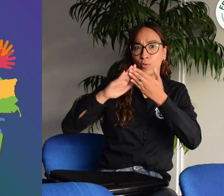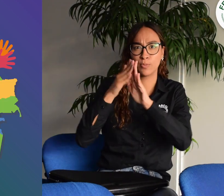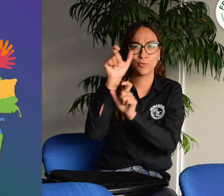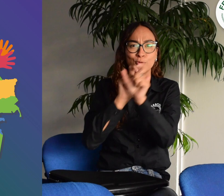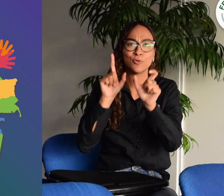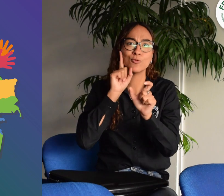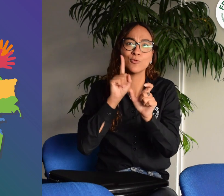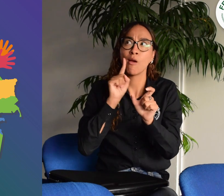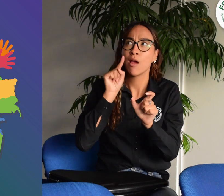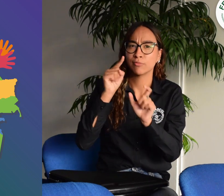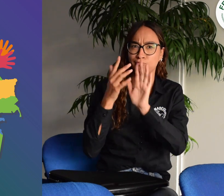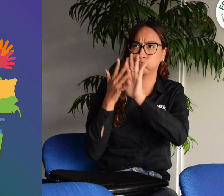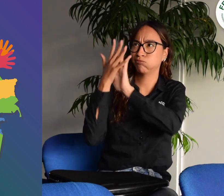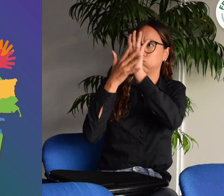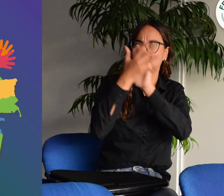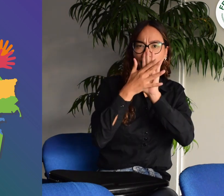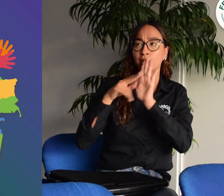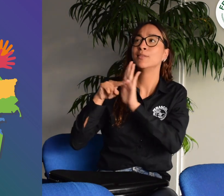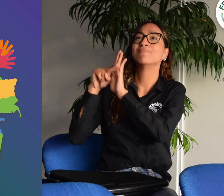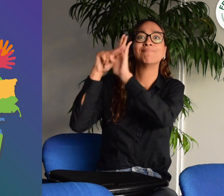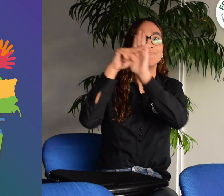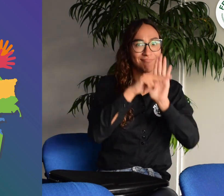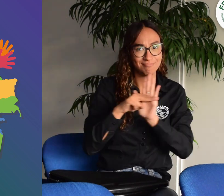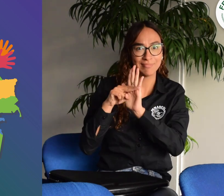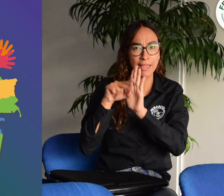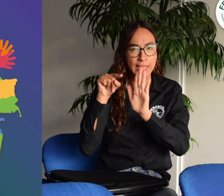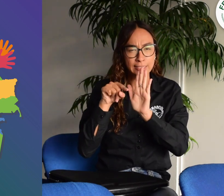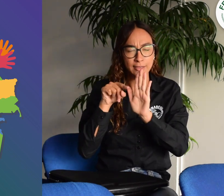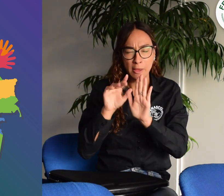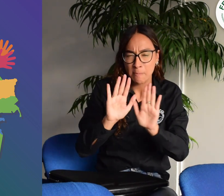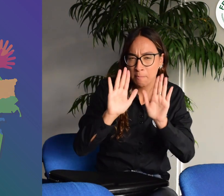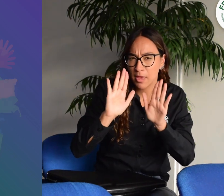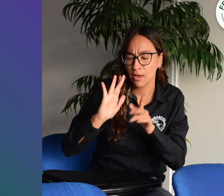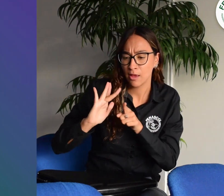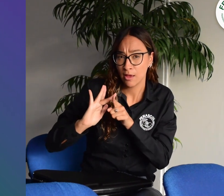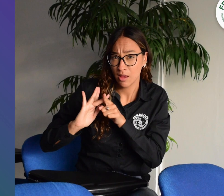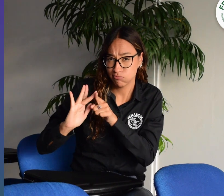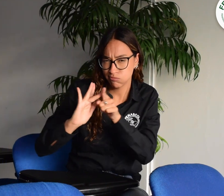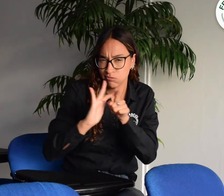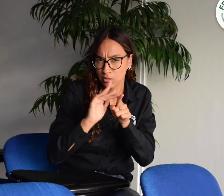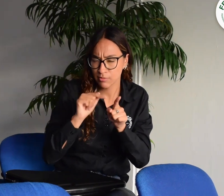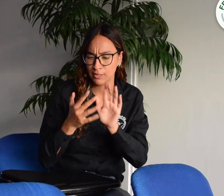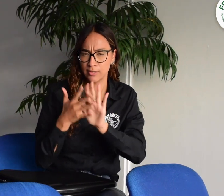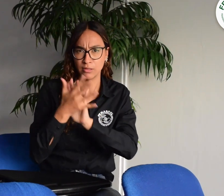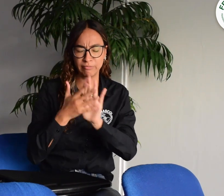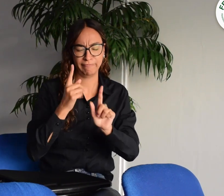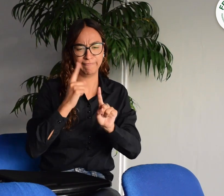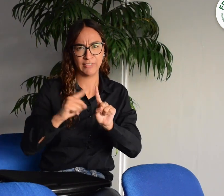normalización de la lengua de señas de la comunidad sorda en el territorio nacional, pero en la práctica la lengua de señas colombiana tiene